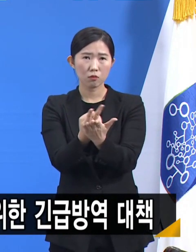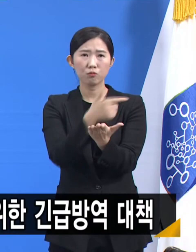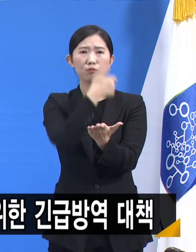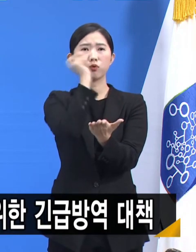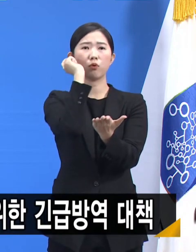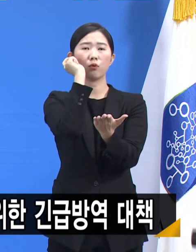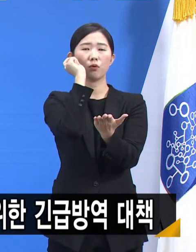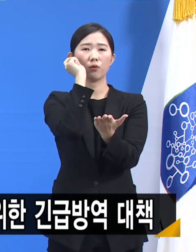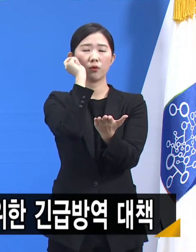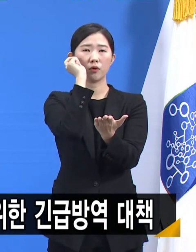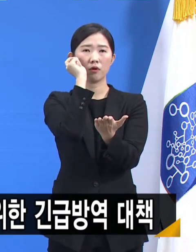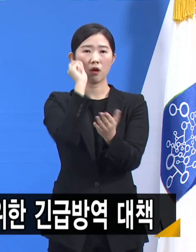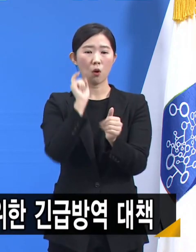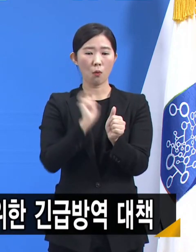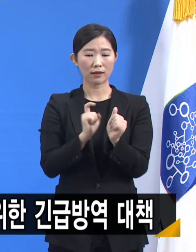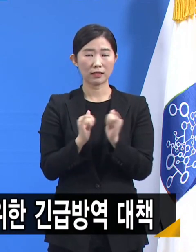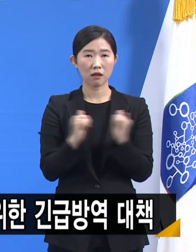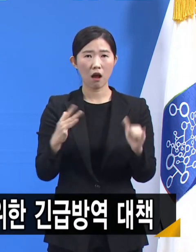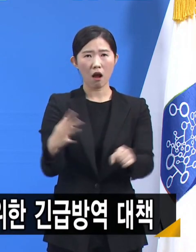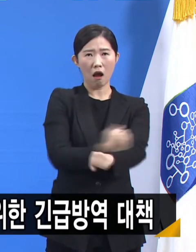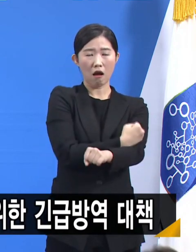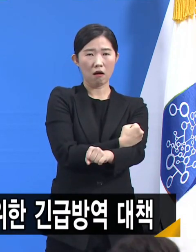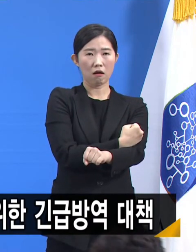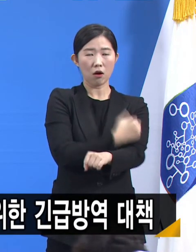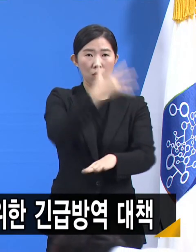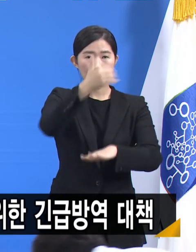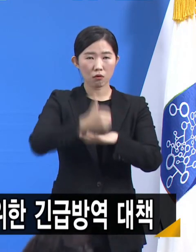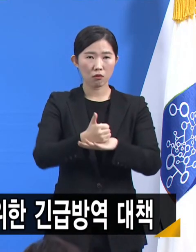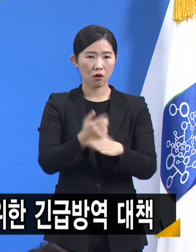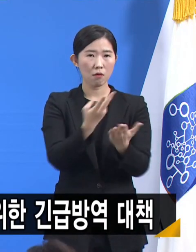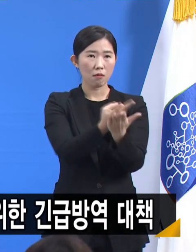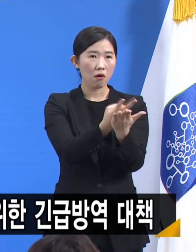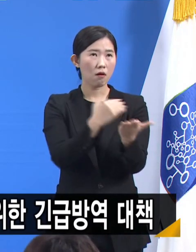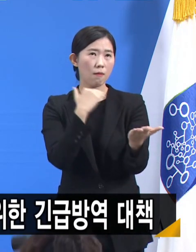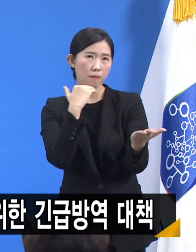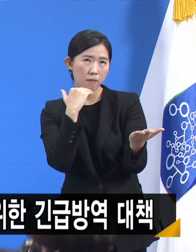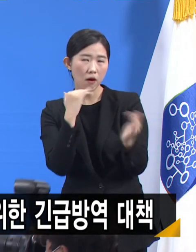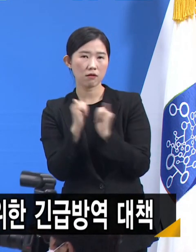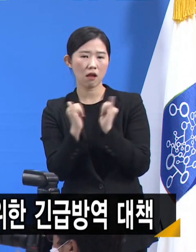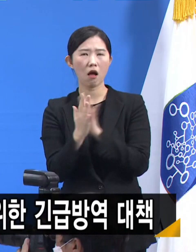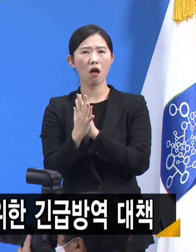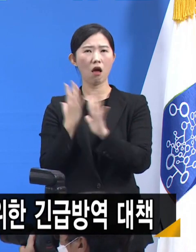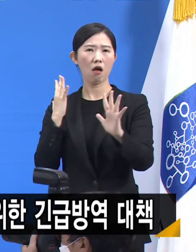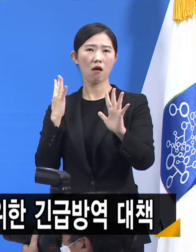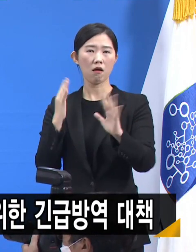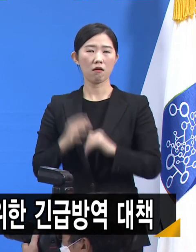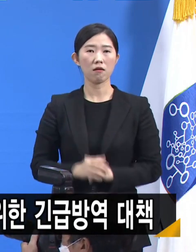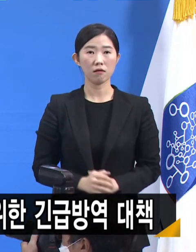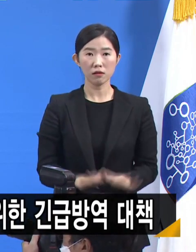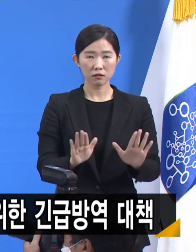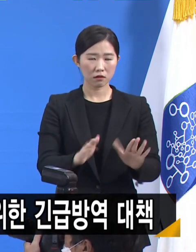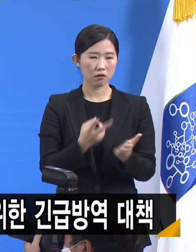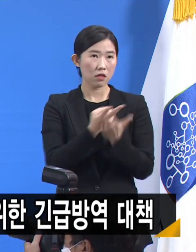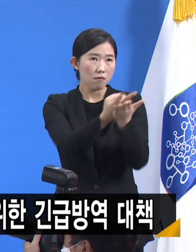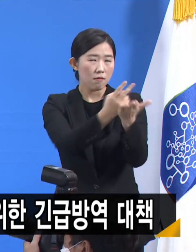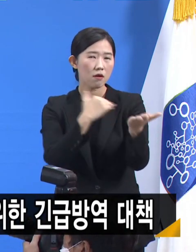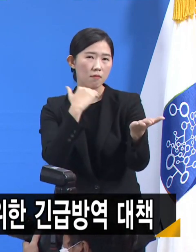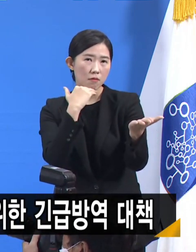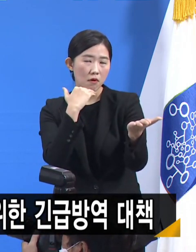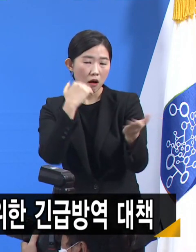상황에서 확진자 급증으로 병실 입원 대기자가 급증하고 있습니다. 입원 대기 중에